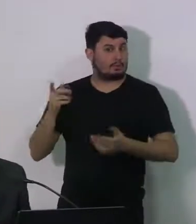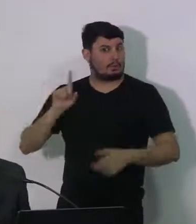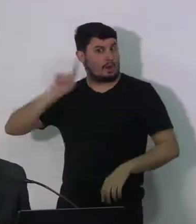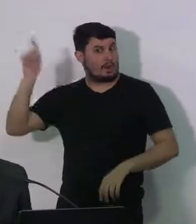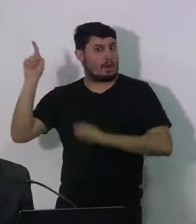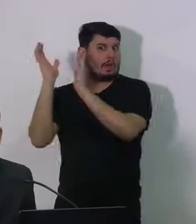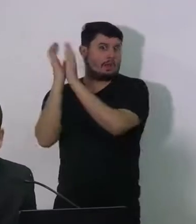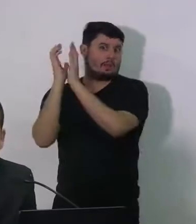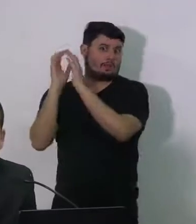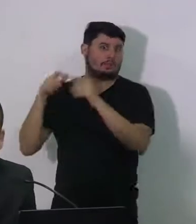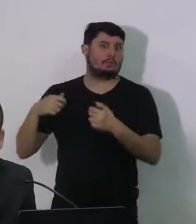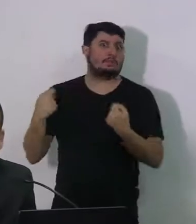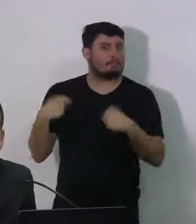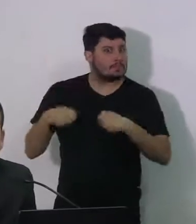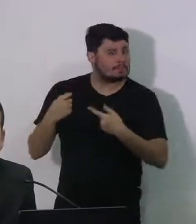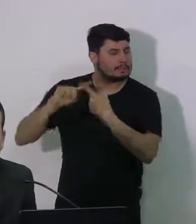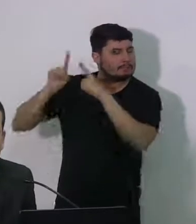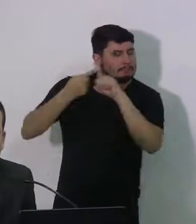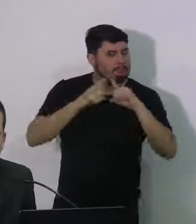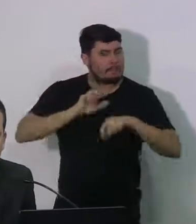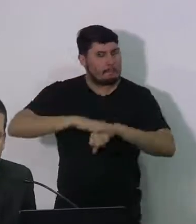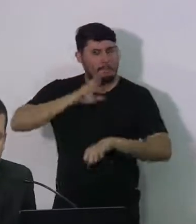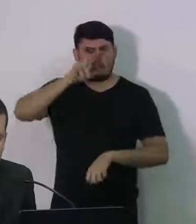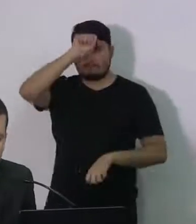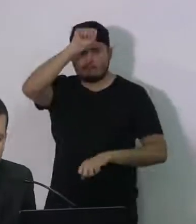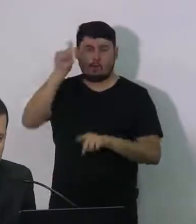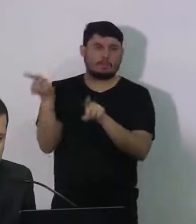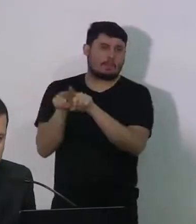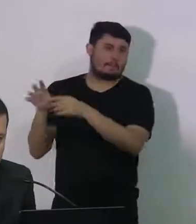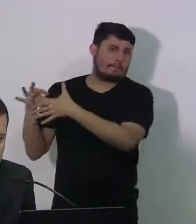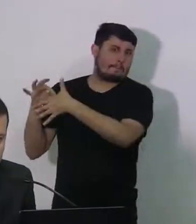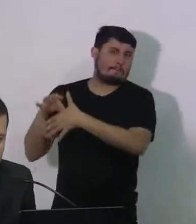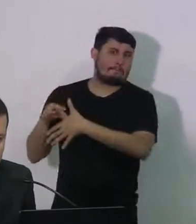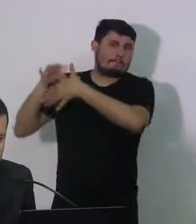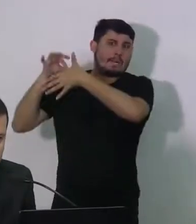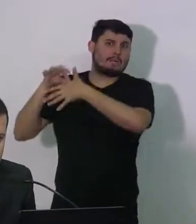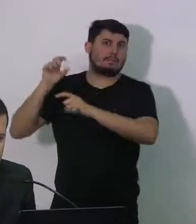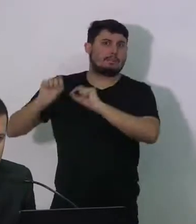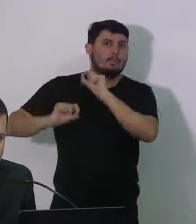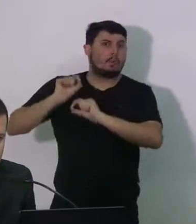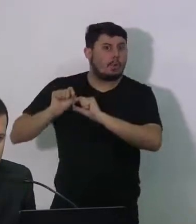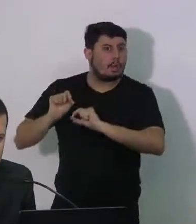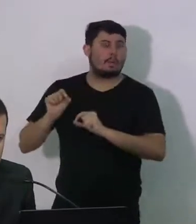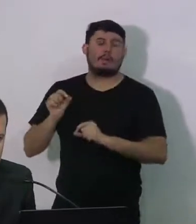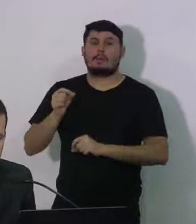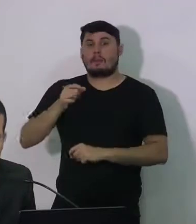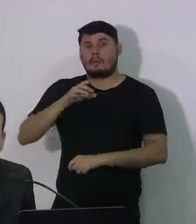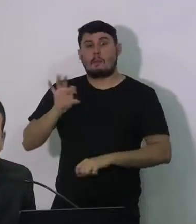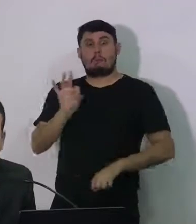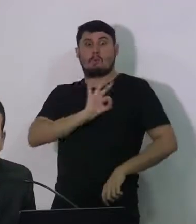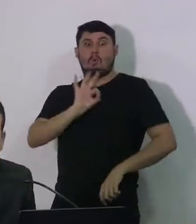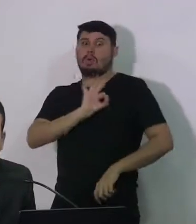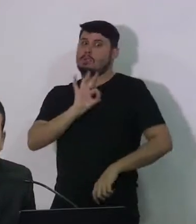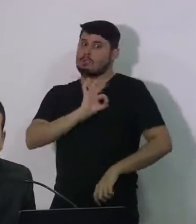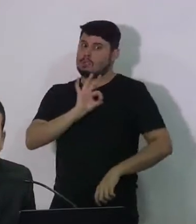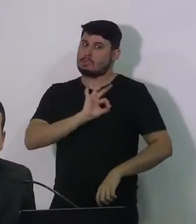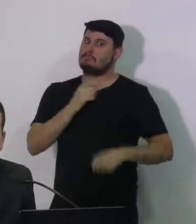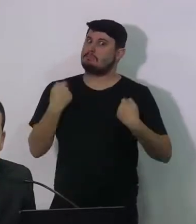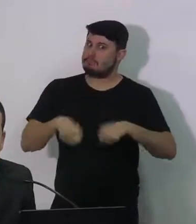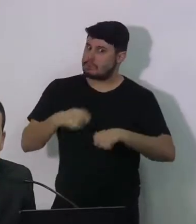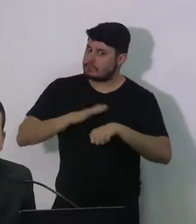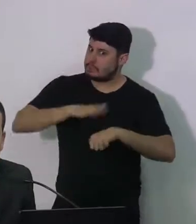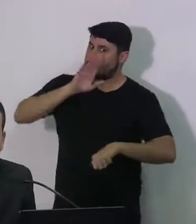possa ter uma articulação ainda mais forte e uma presença maior também da Polícia Militar no enfrentamento